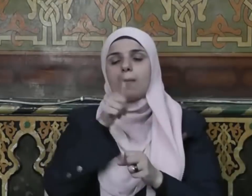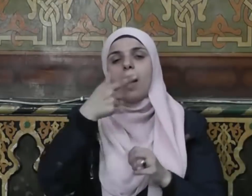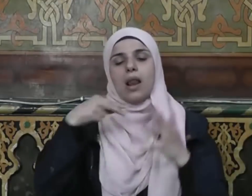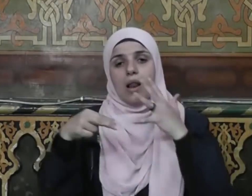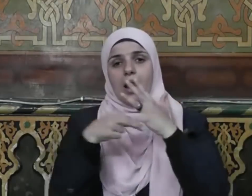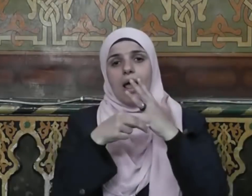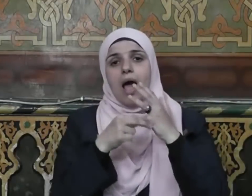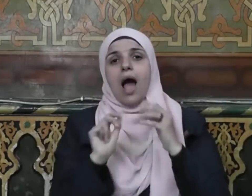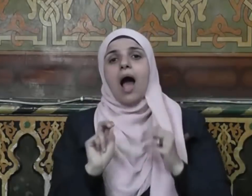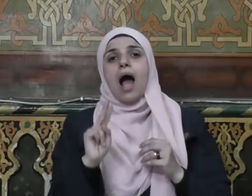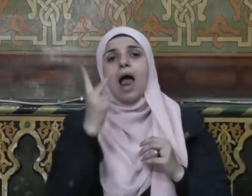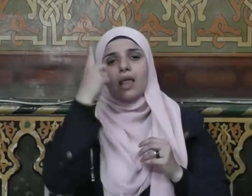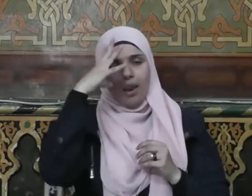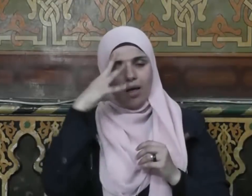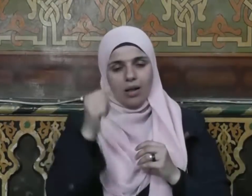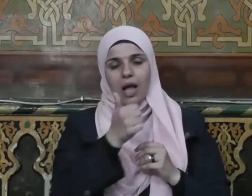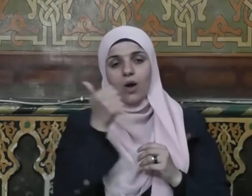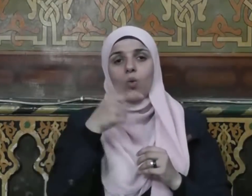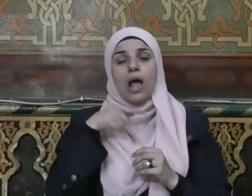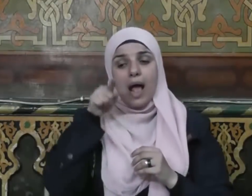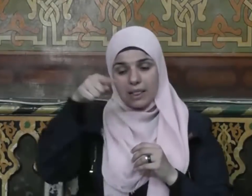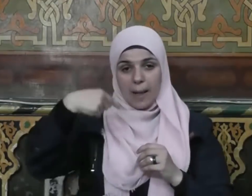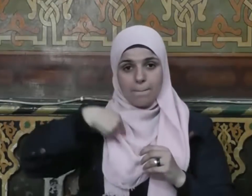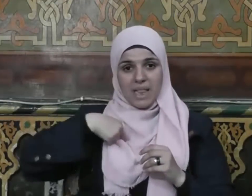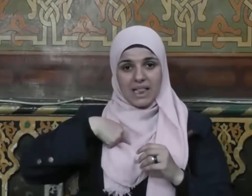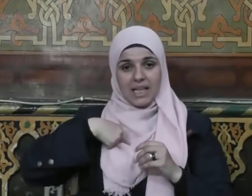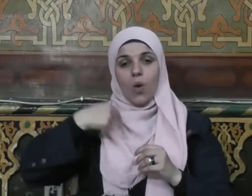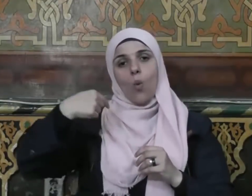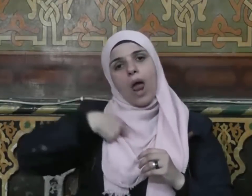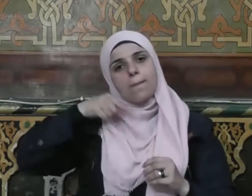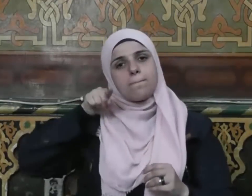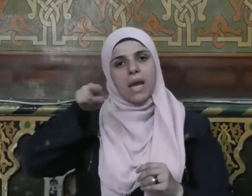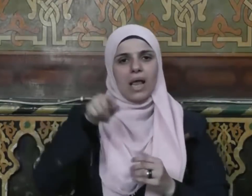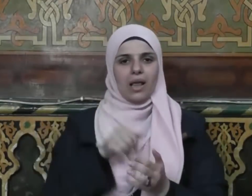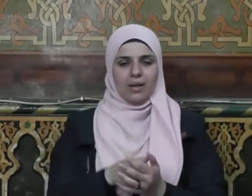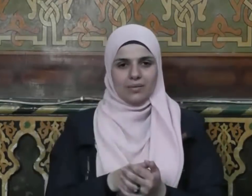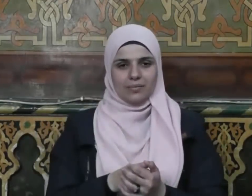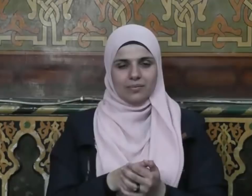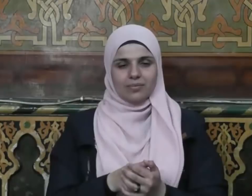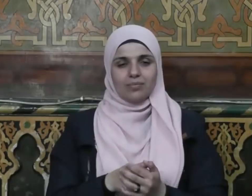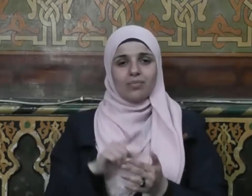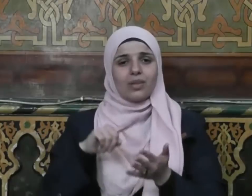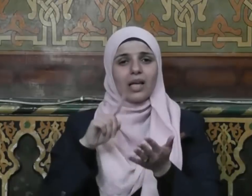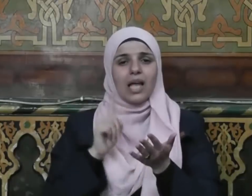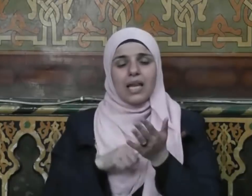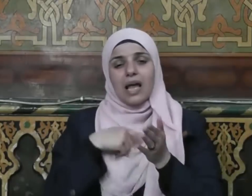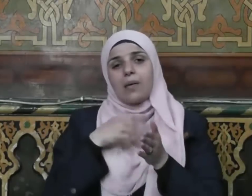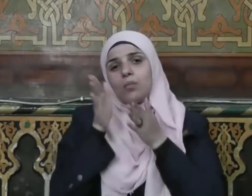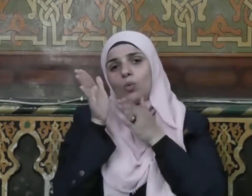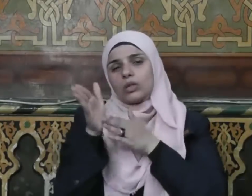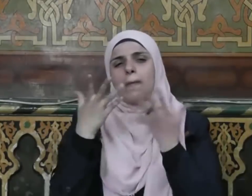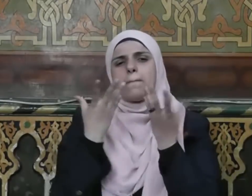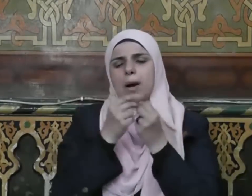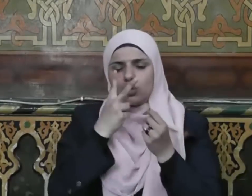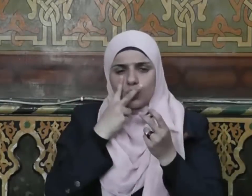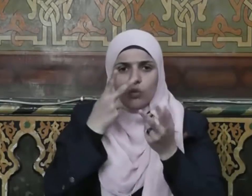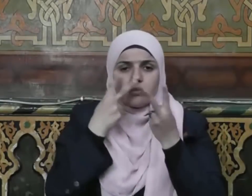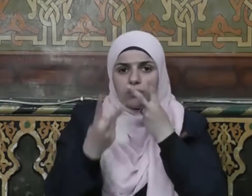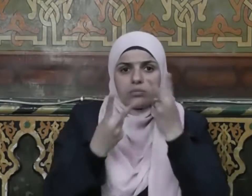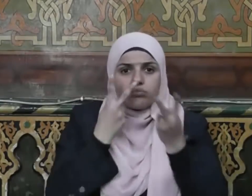لعلي رضي الله عنه أنت مني وأنا منك إن المتتبع لأحاديث النبي